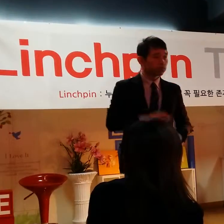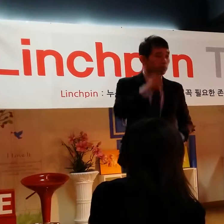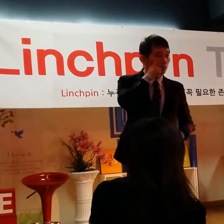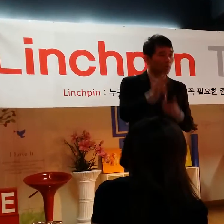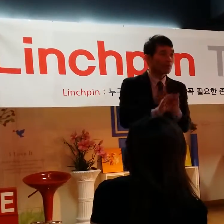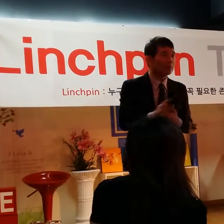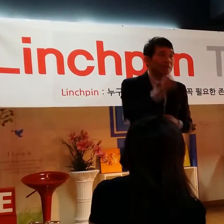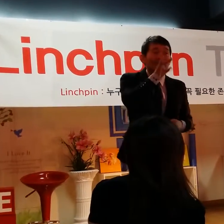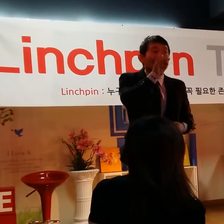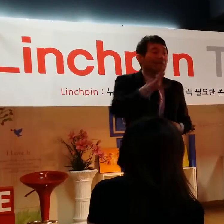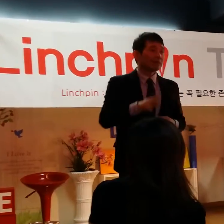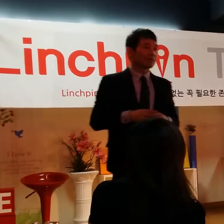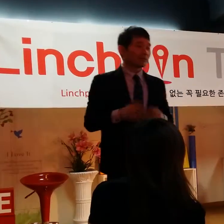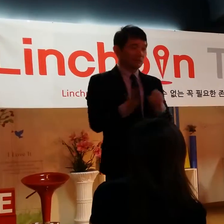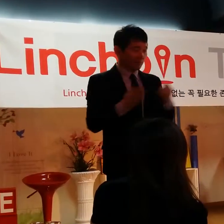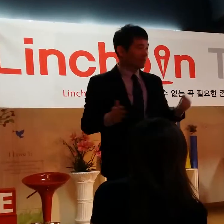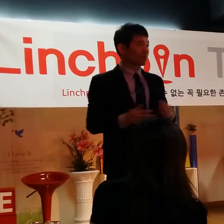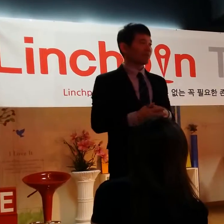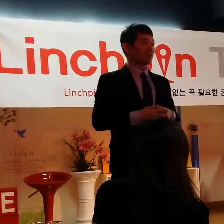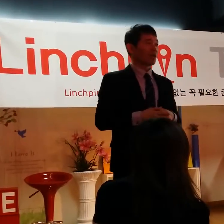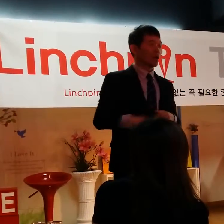개나 모의고 있는 공간이 어디다? 페이스북. 이게 페이스북이에요.